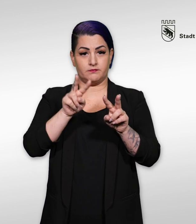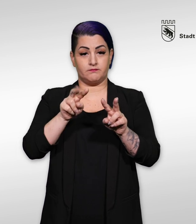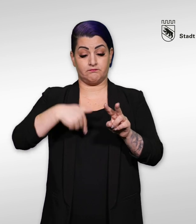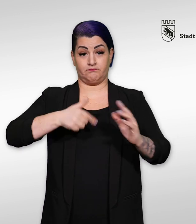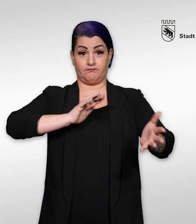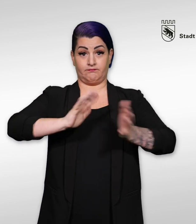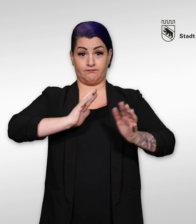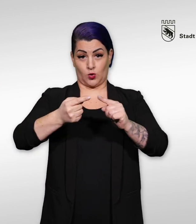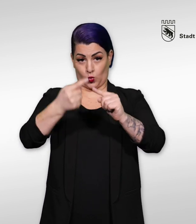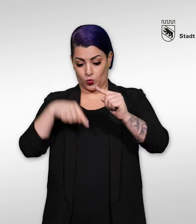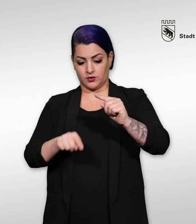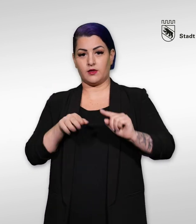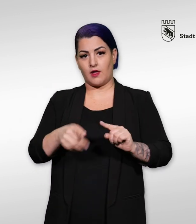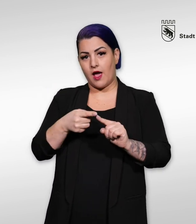Sie finden die Links unter diesem Video.